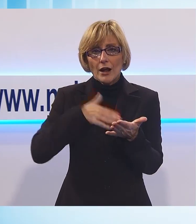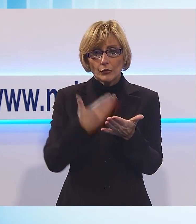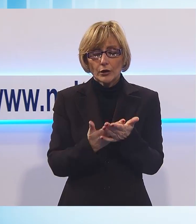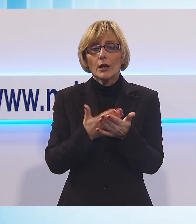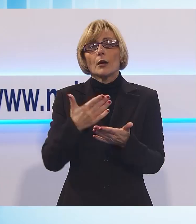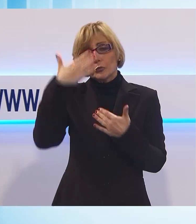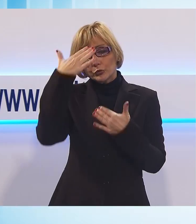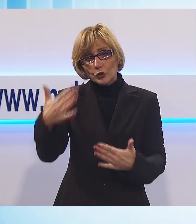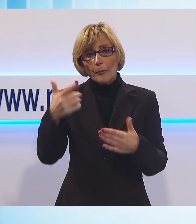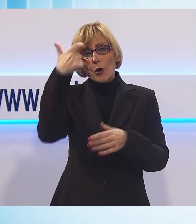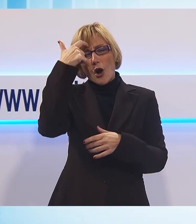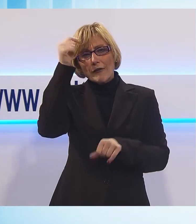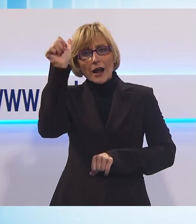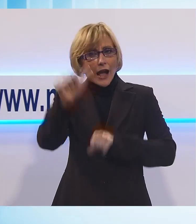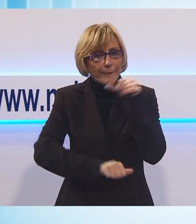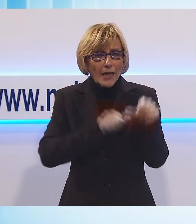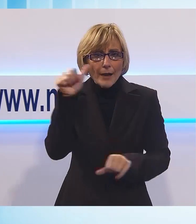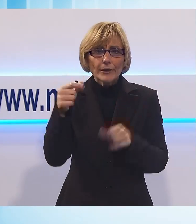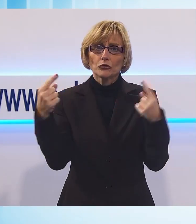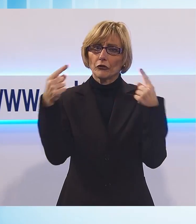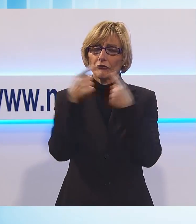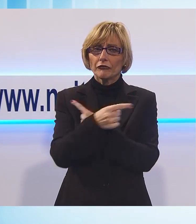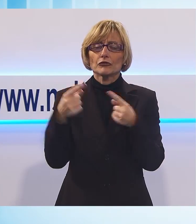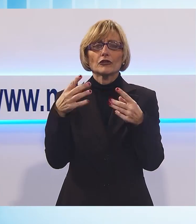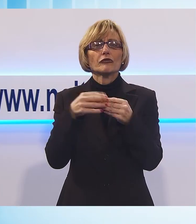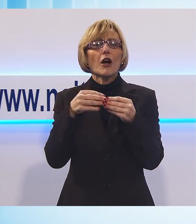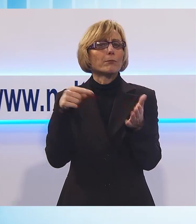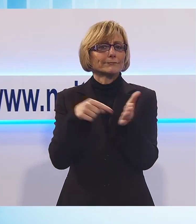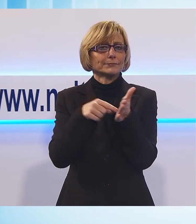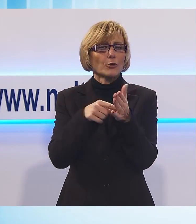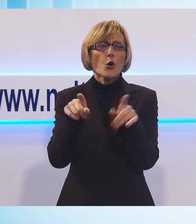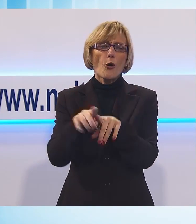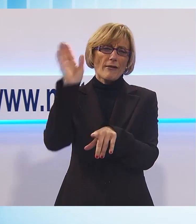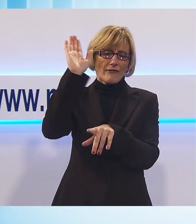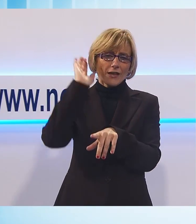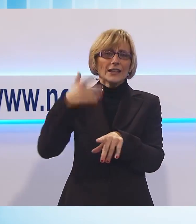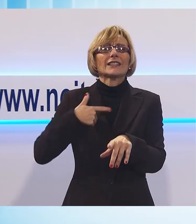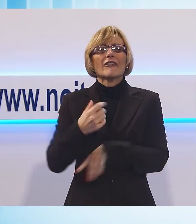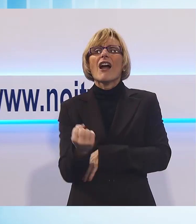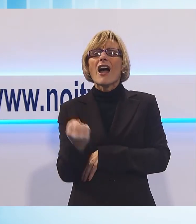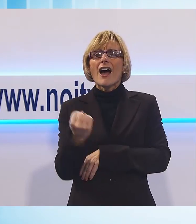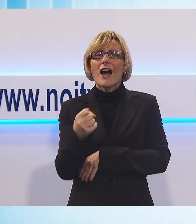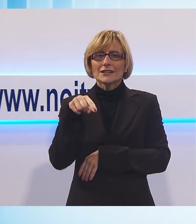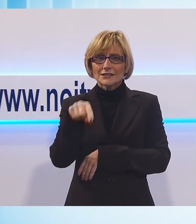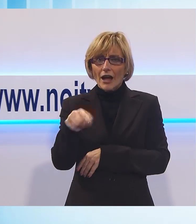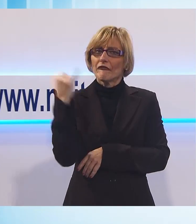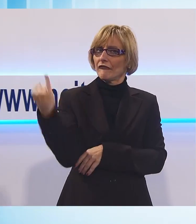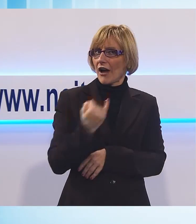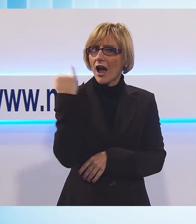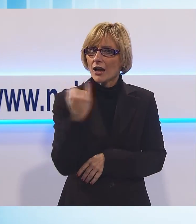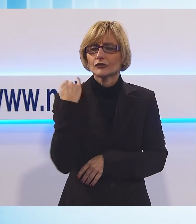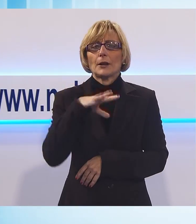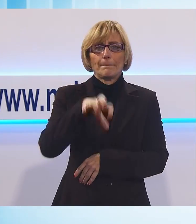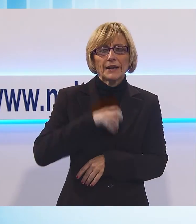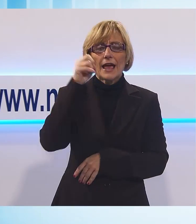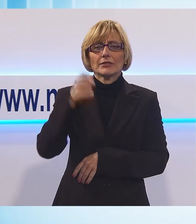cambiamento non fa altro che comportarsi come quelli precedenti. C'è da fare cassa, è facile, i pensionati e le pensionate